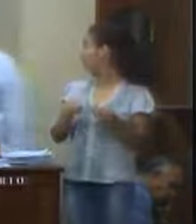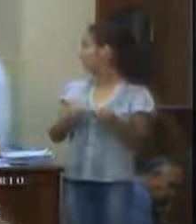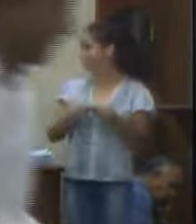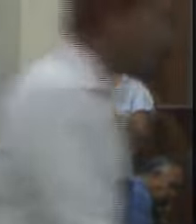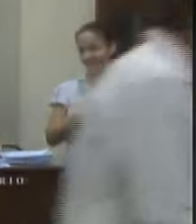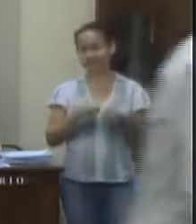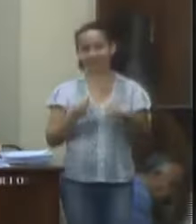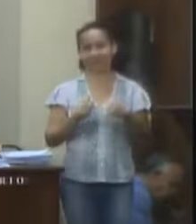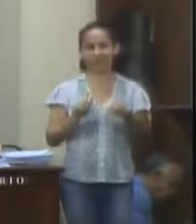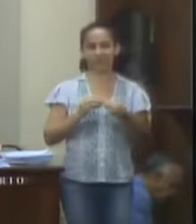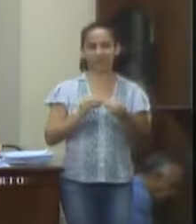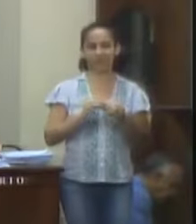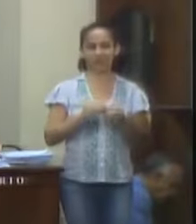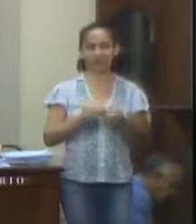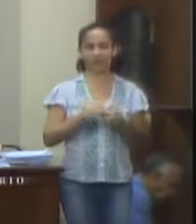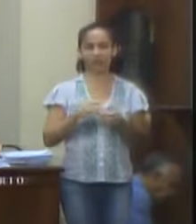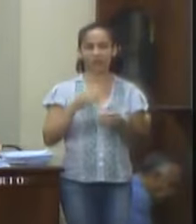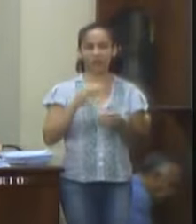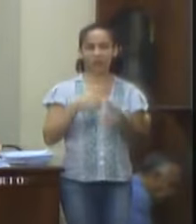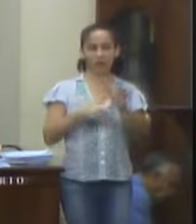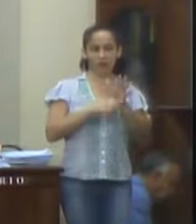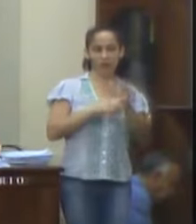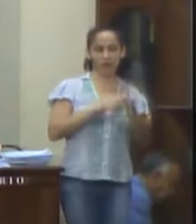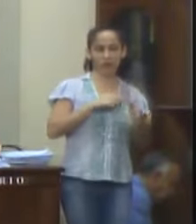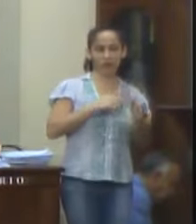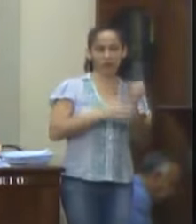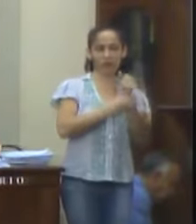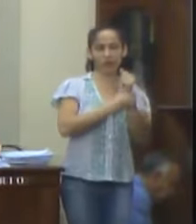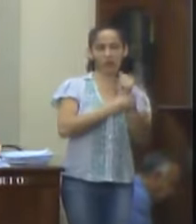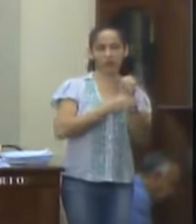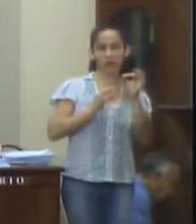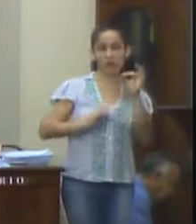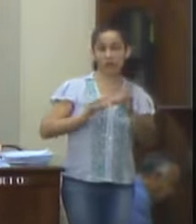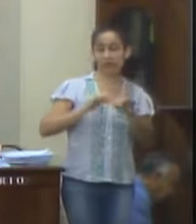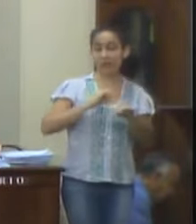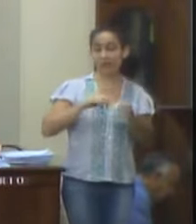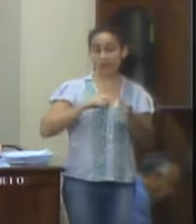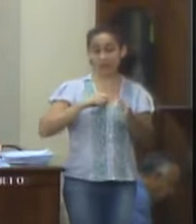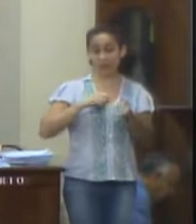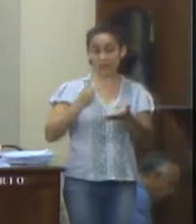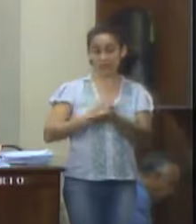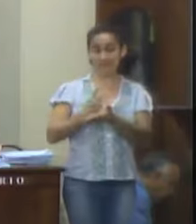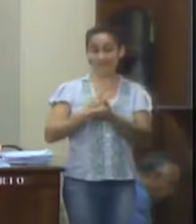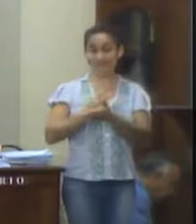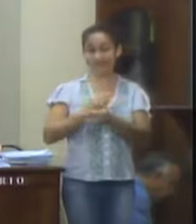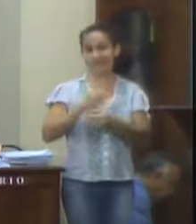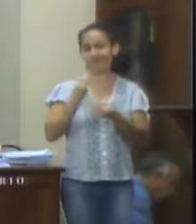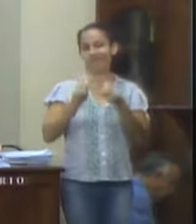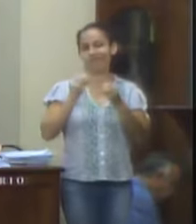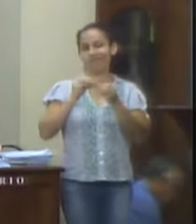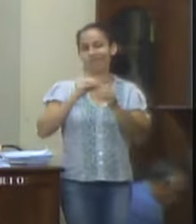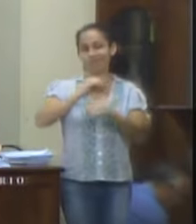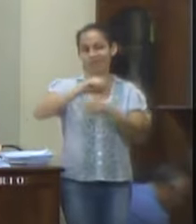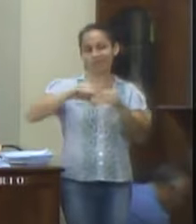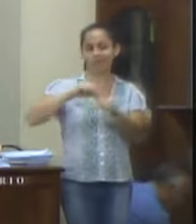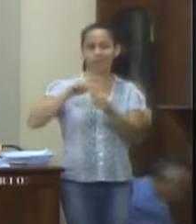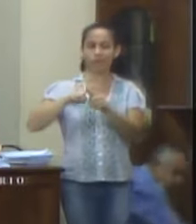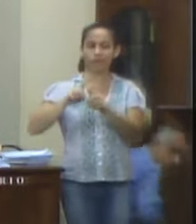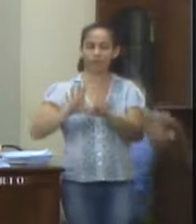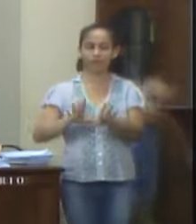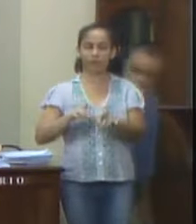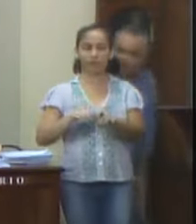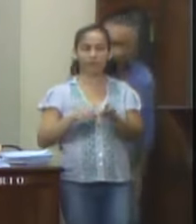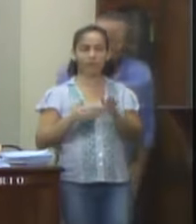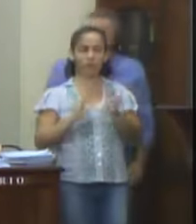civilizatório é o princípio da segurança jurídica. Ao mudar as regras do jogo, em meio à partida já